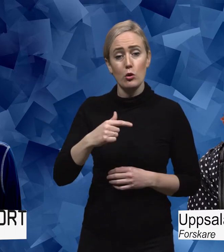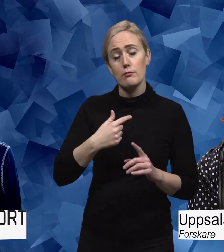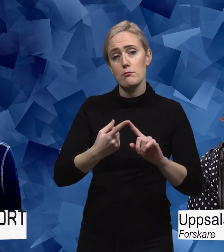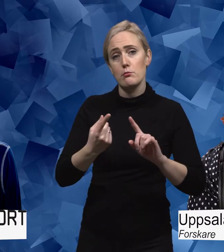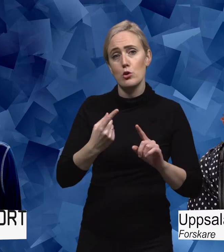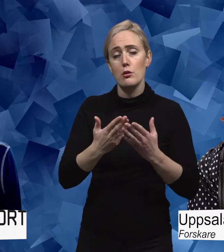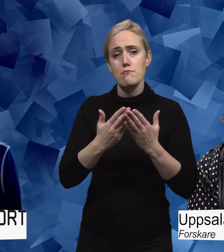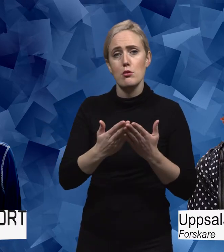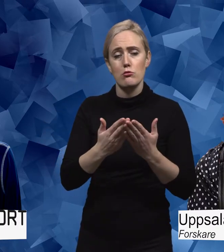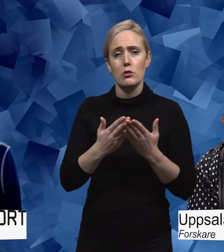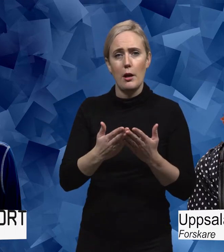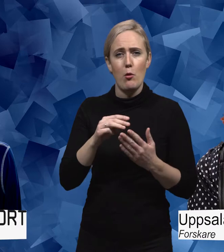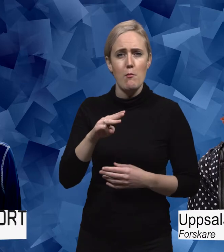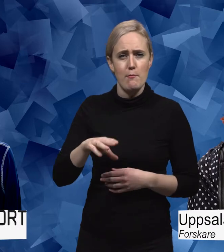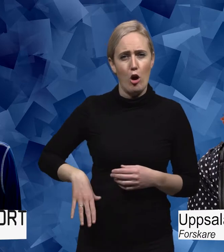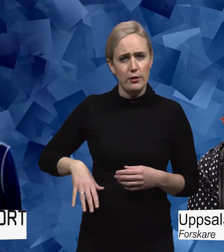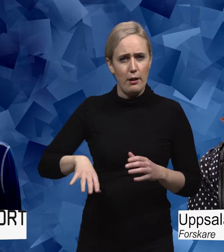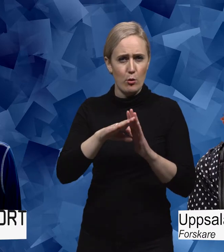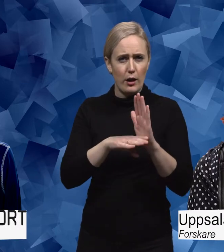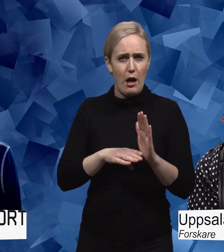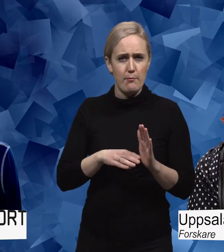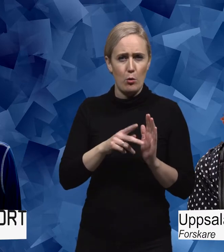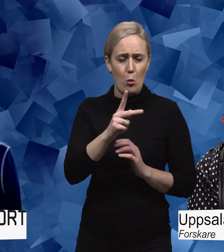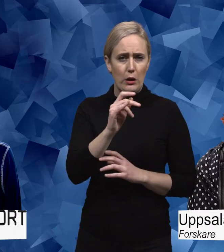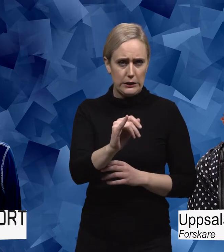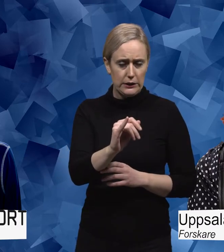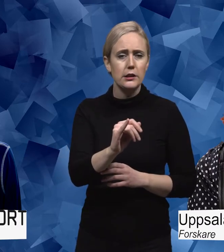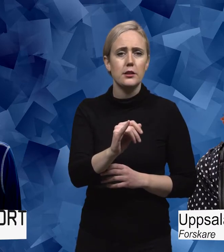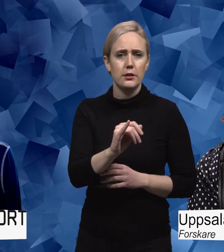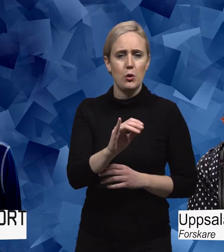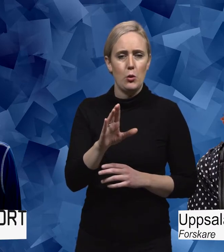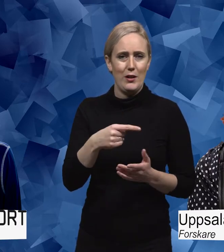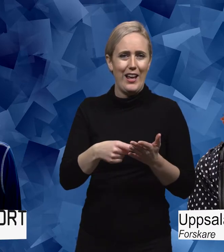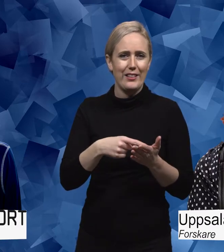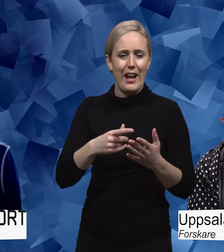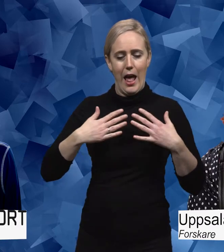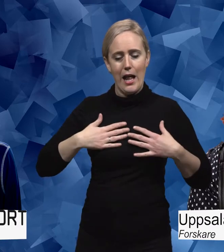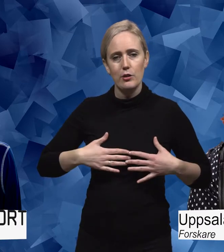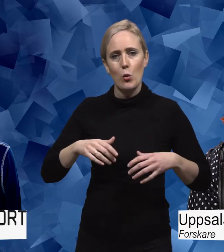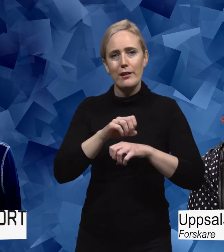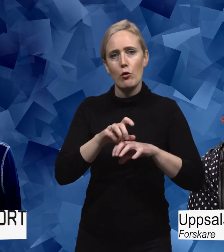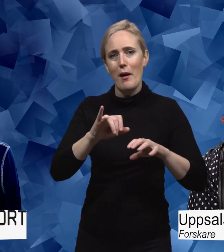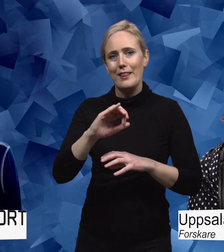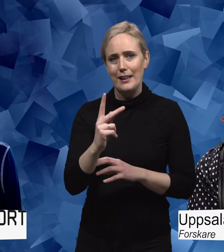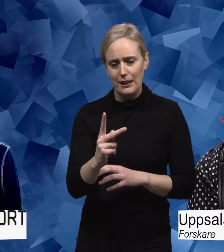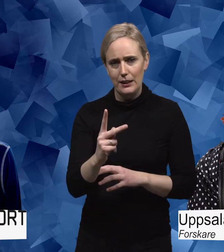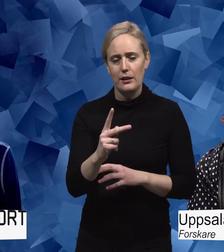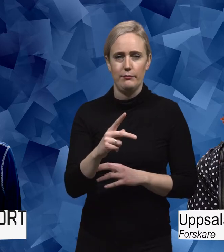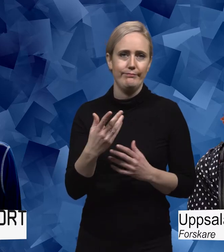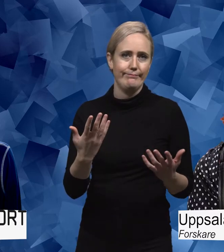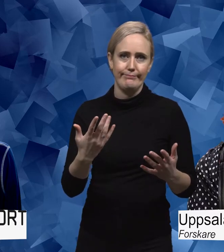plugga på ett masterprogram på Karolinska institutet. Ett masterprogram i någonting som heter hälsoinformatik. Som enkelt uttryckt